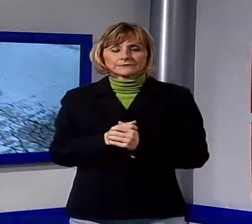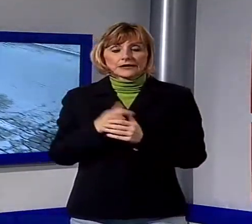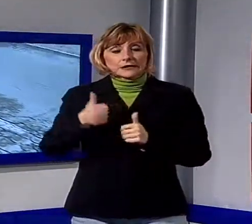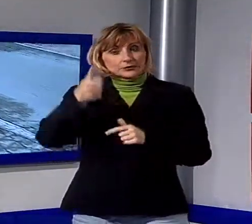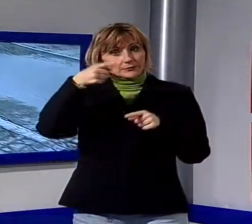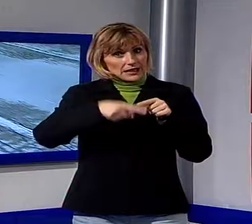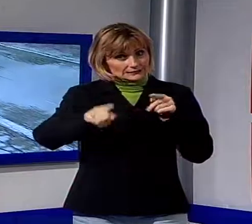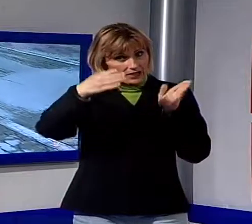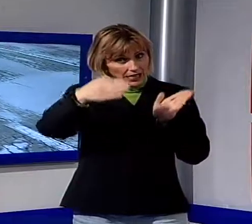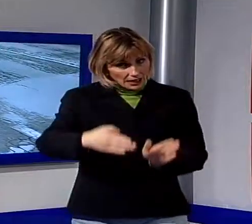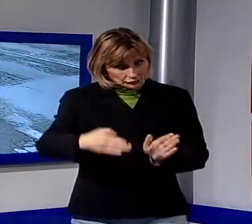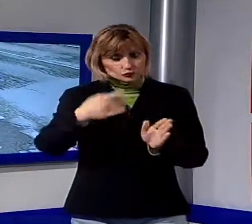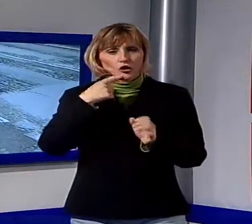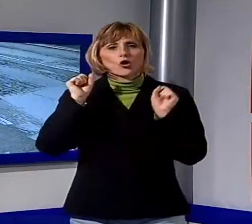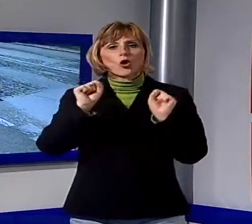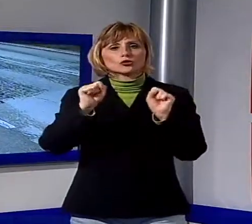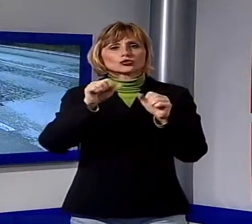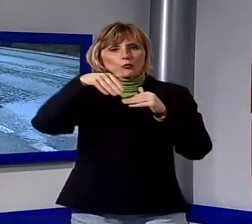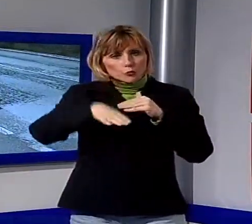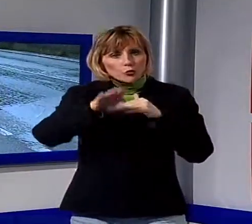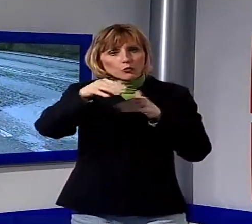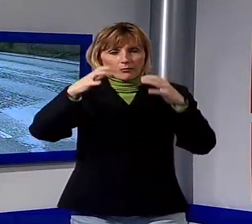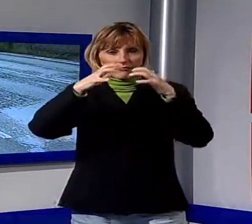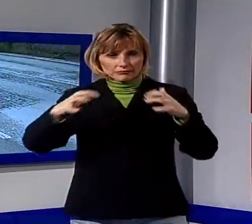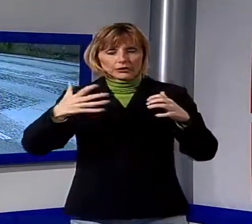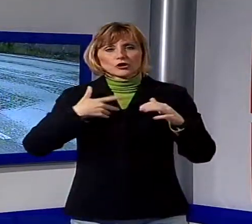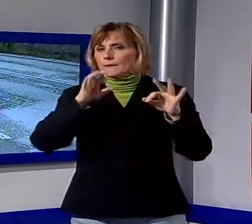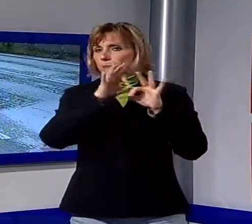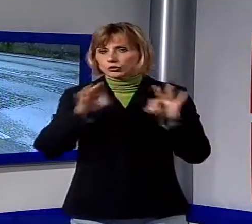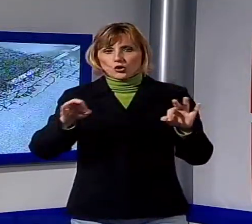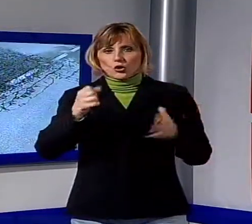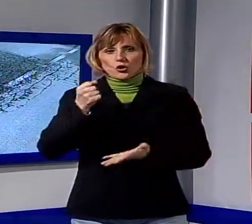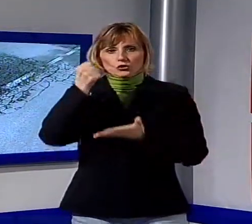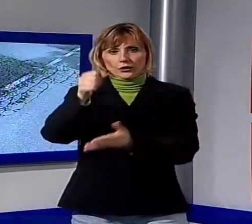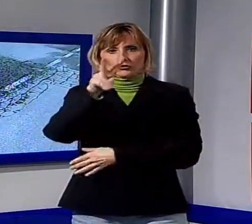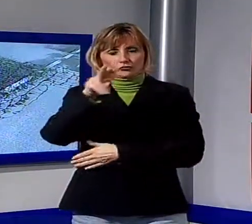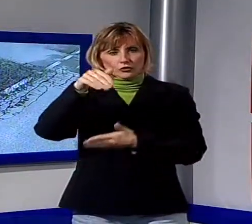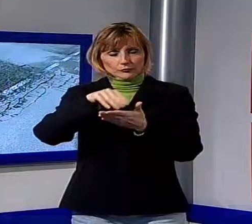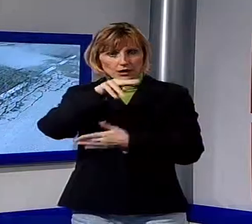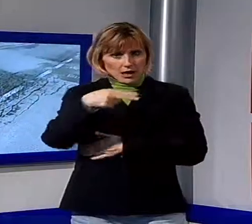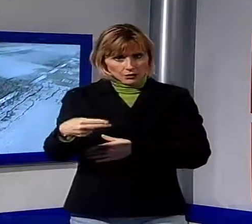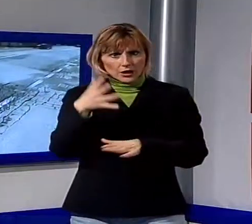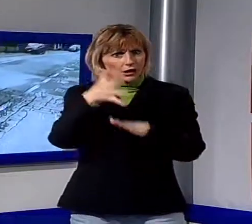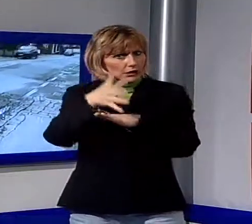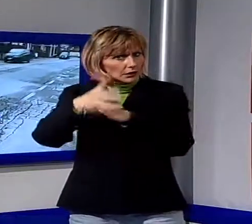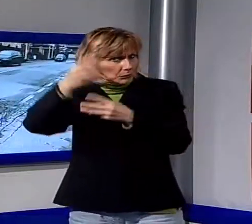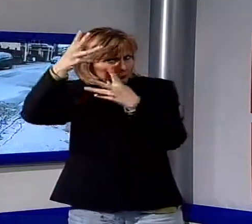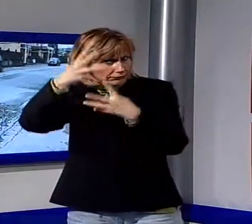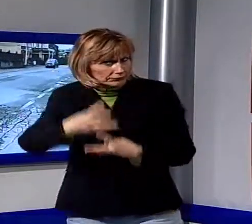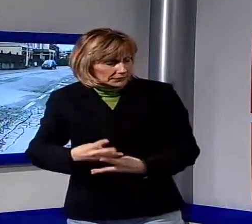buche e asfalto dissestato ci sono 200 mila euro. Gli interventi da condurre sarebbero tantissimi, gli uffici hanno quindi dovuto